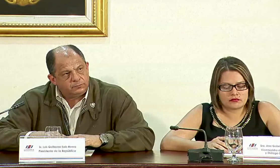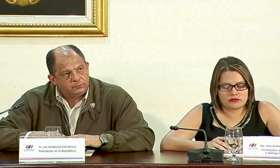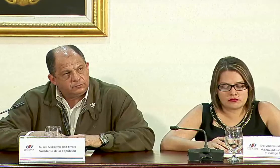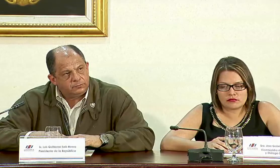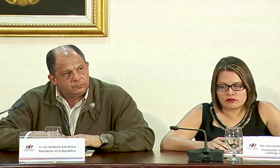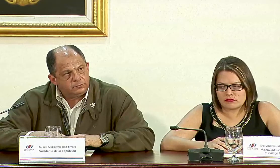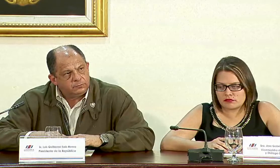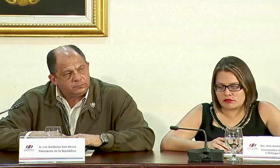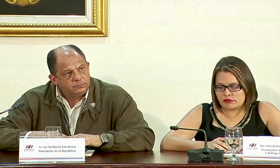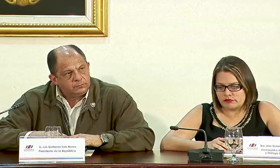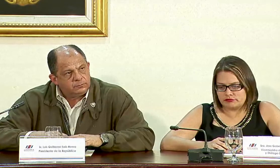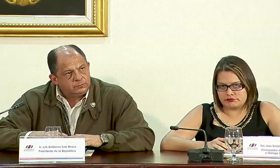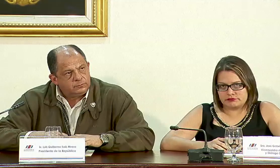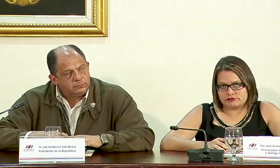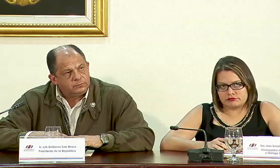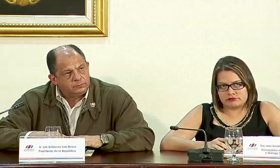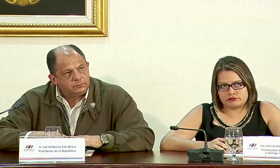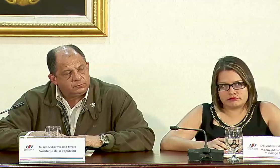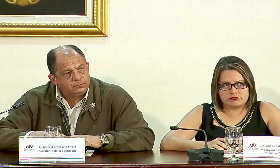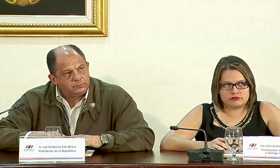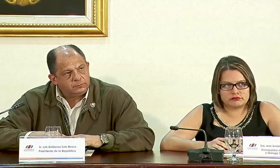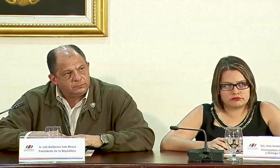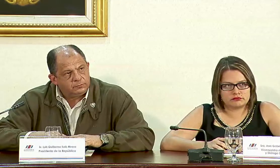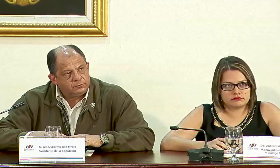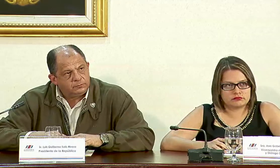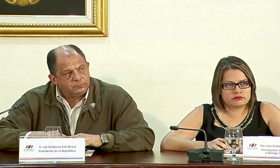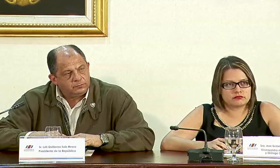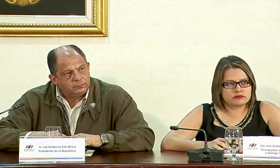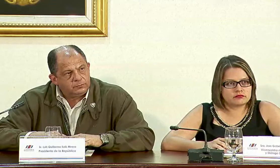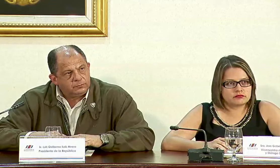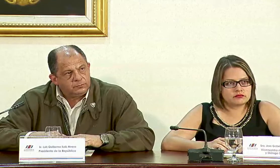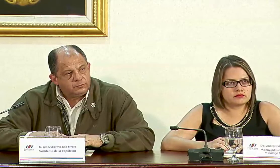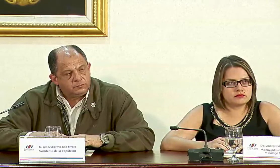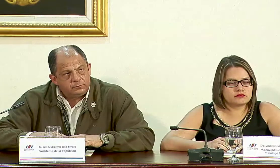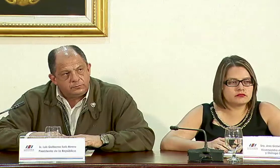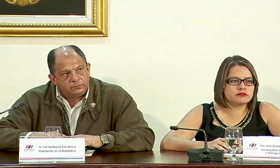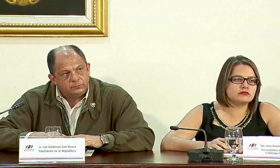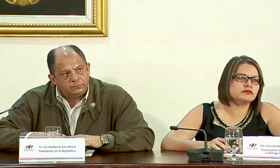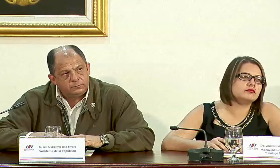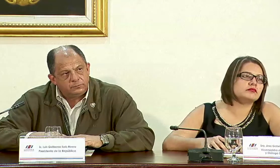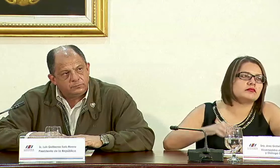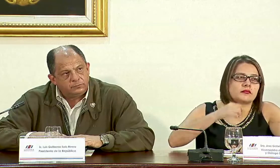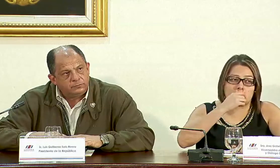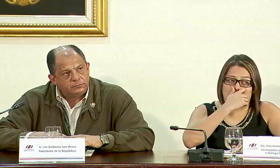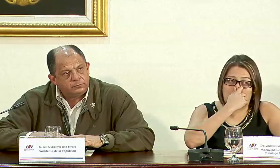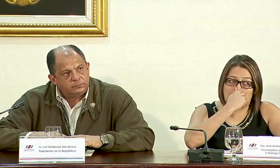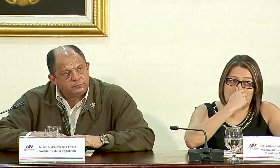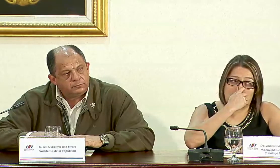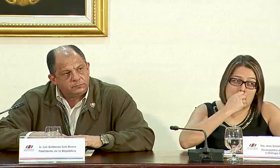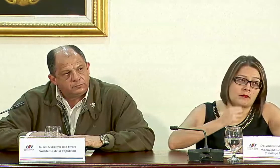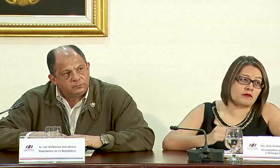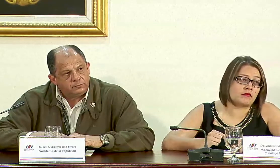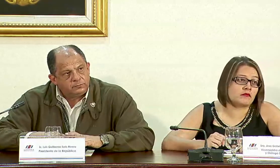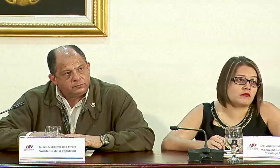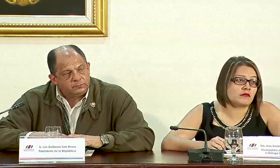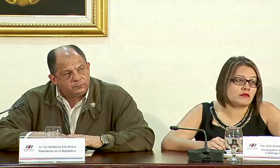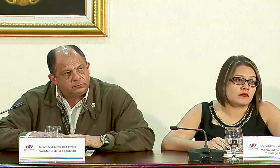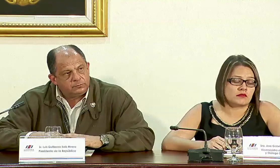traer por orden suya verdad con la emergencia de Turrialba destituye sin que explique el motivo